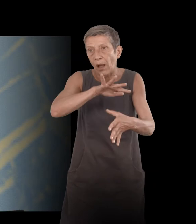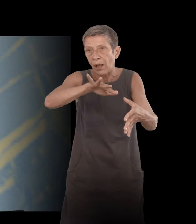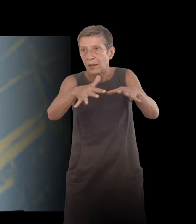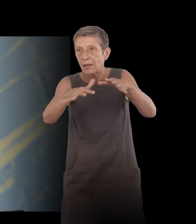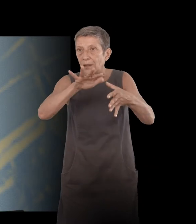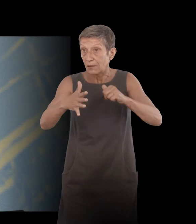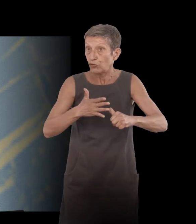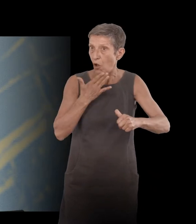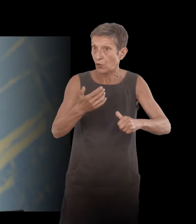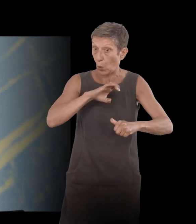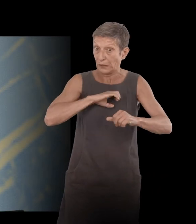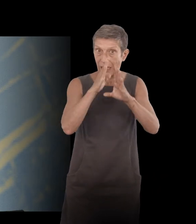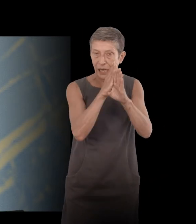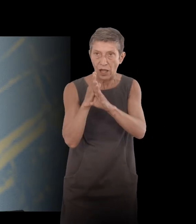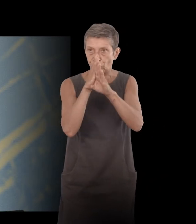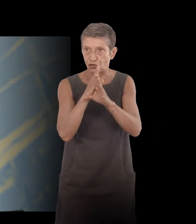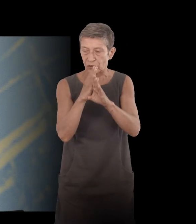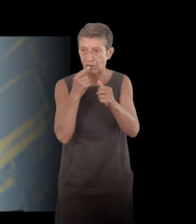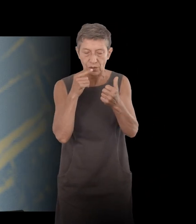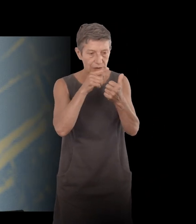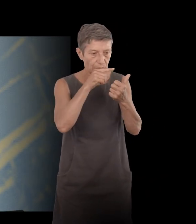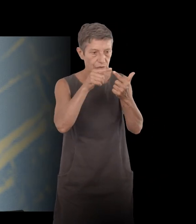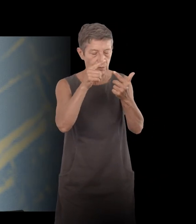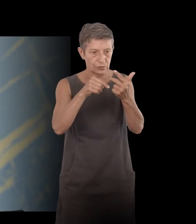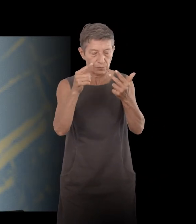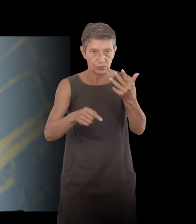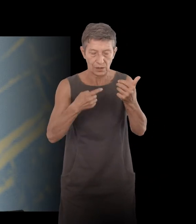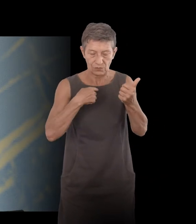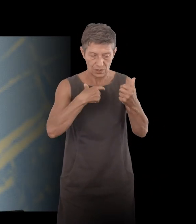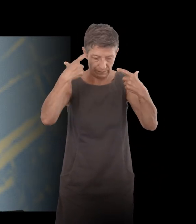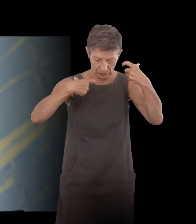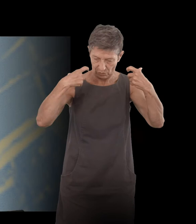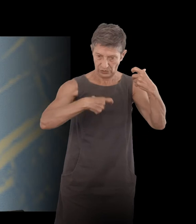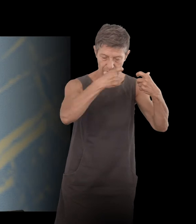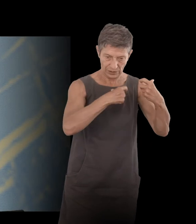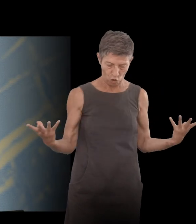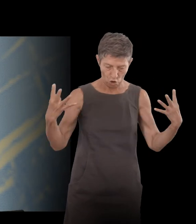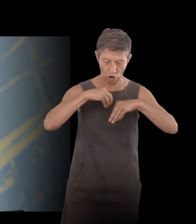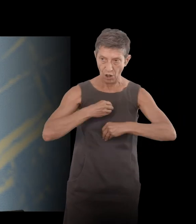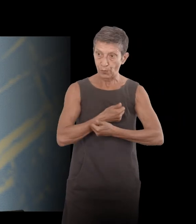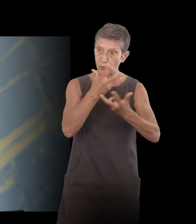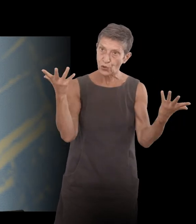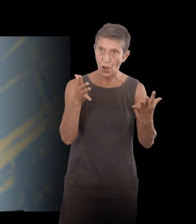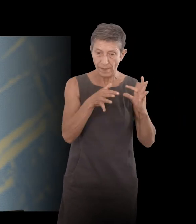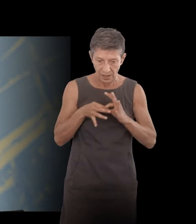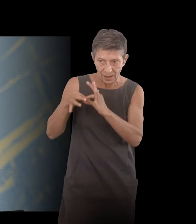Et tout ça, ça fait beaucoup de personnes à concilier en soi. Donc il y a effectivement une démultiplication.